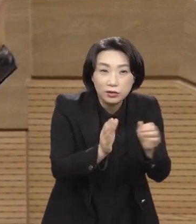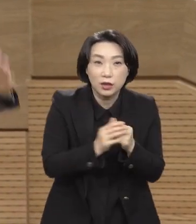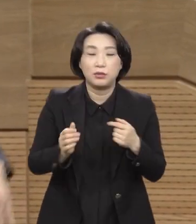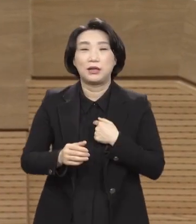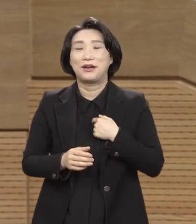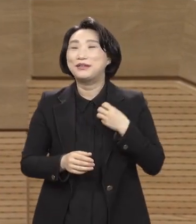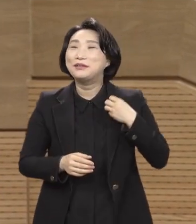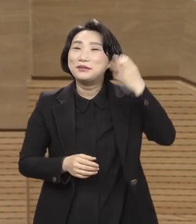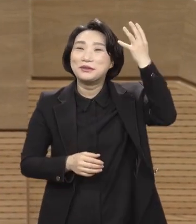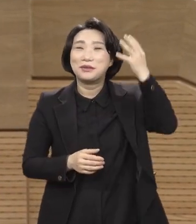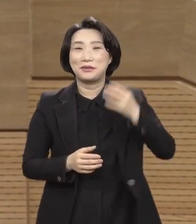잊어버리는 거야.